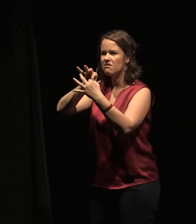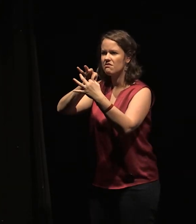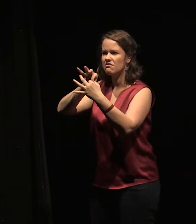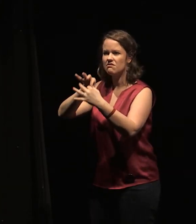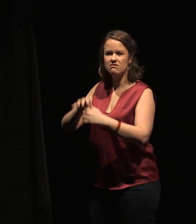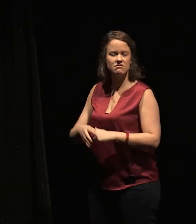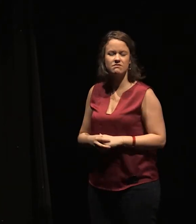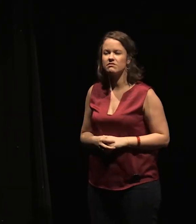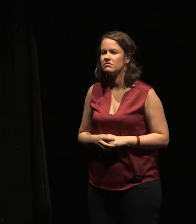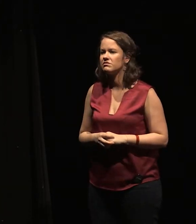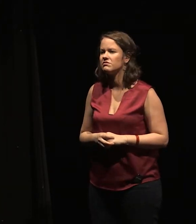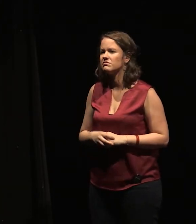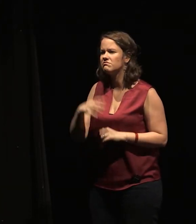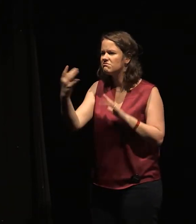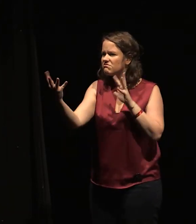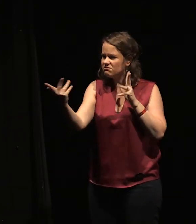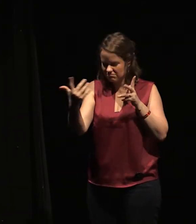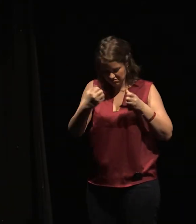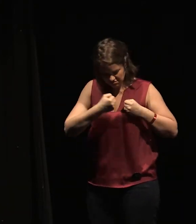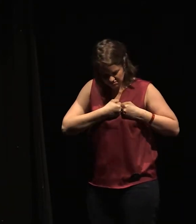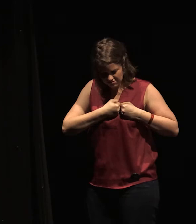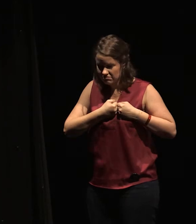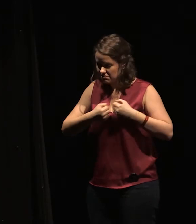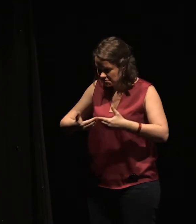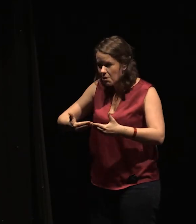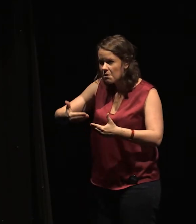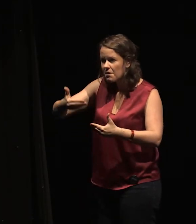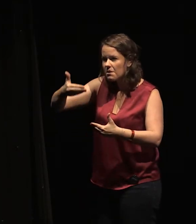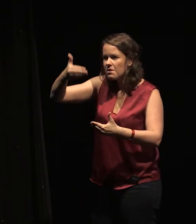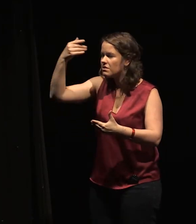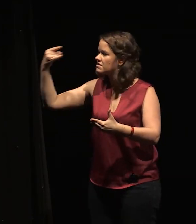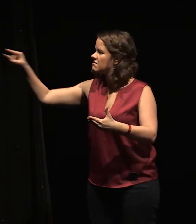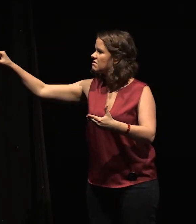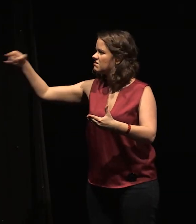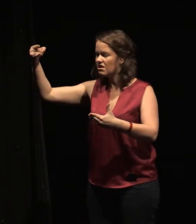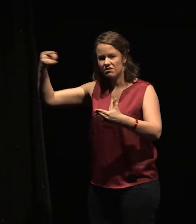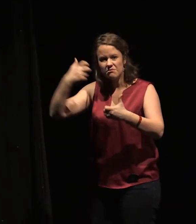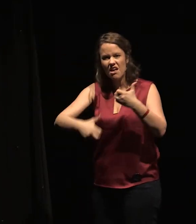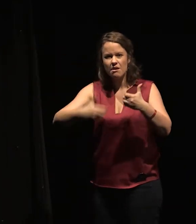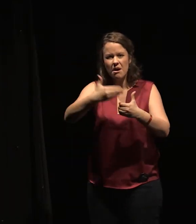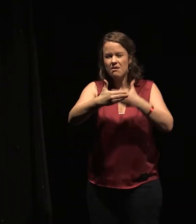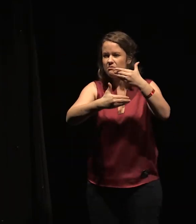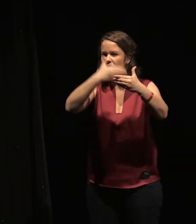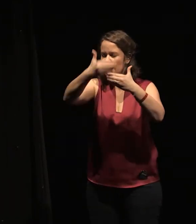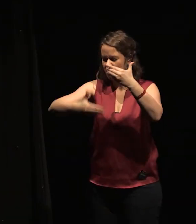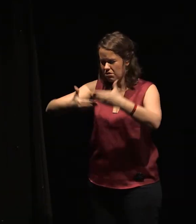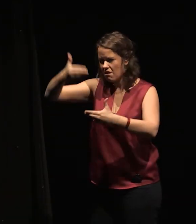À mon propre cœur, une porte se dressera, puis une fenêtre de ciment et des pierres. Je t'ai vu dans l'eau des basquets,